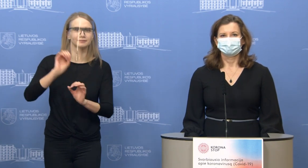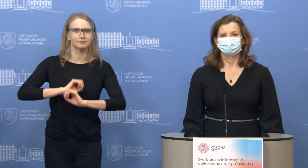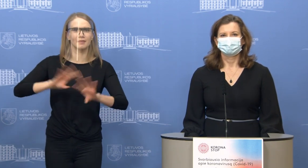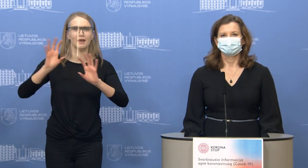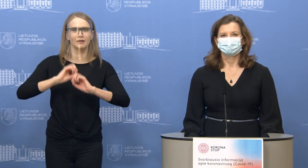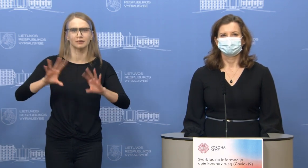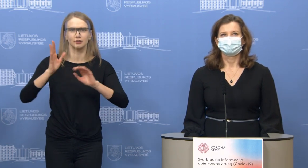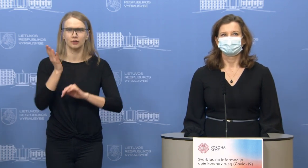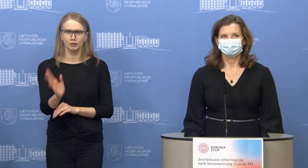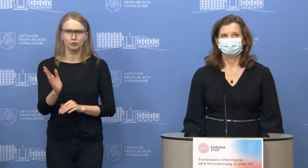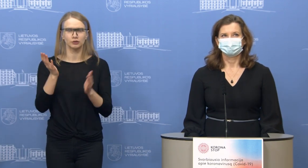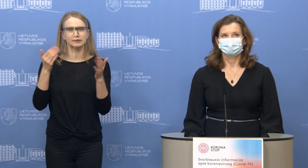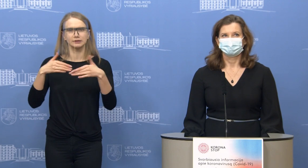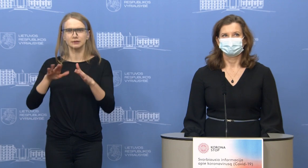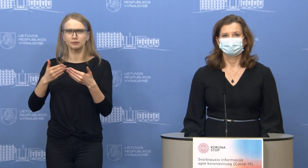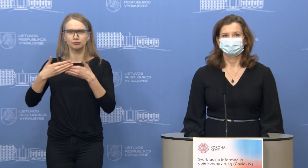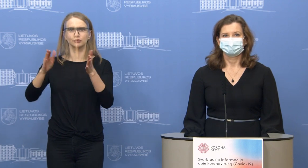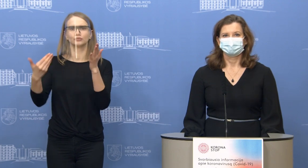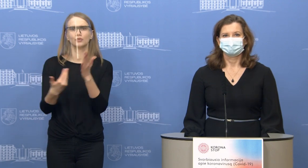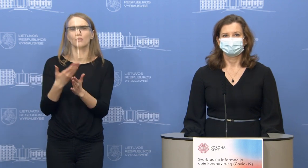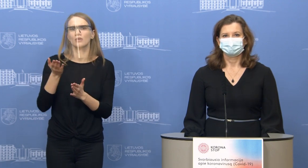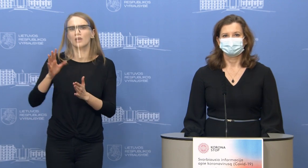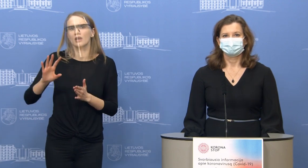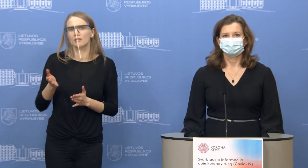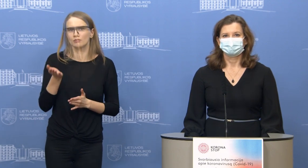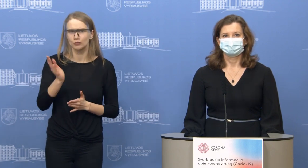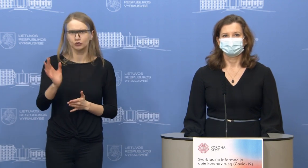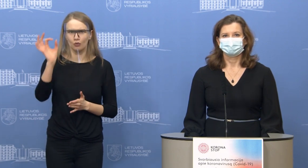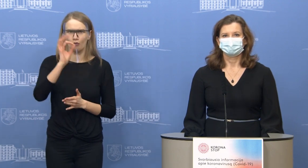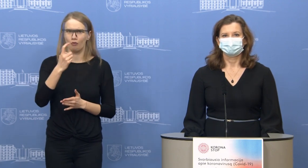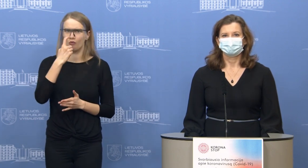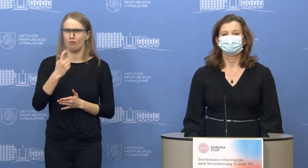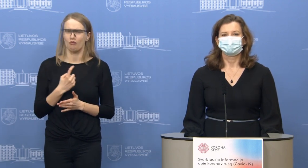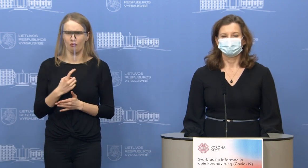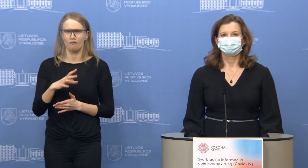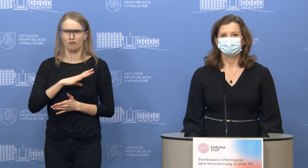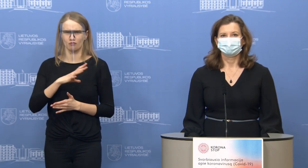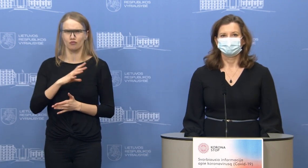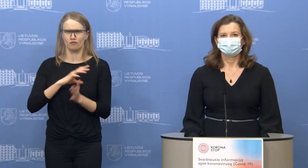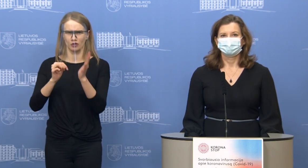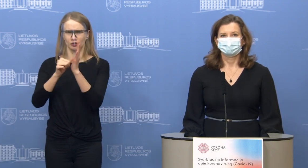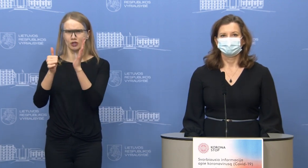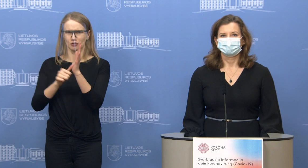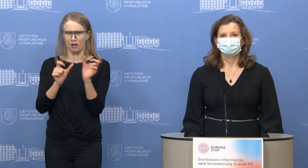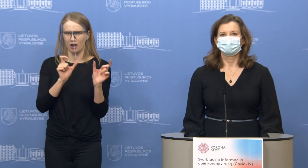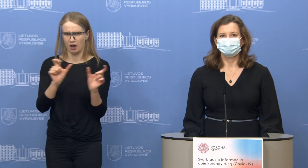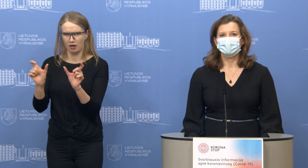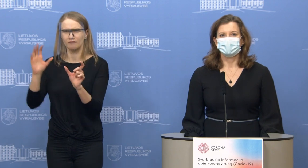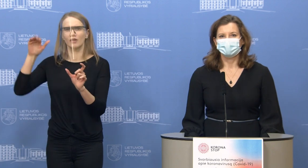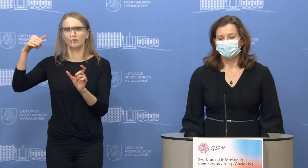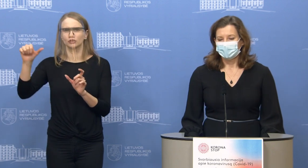tą priekybėtą sistemą, kurią čia neparsiniausiai per pirmą savą apigeliminėjot, kad sukūrė mūsų specialistai.